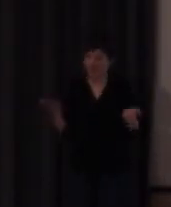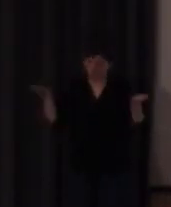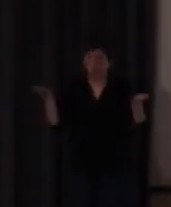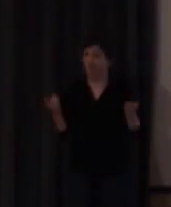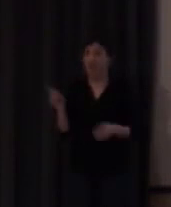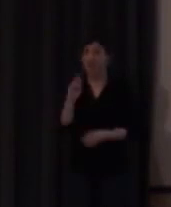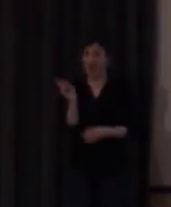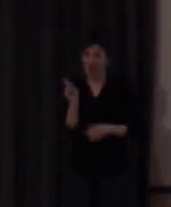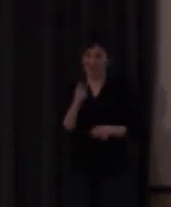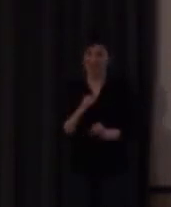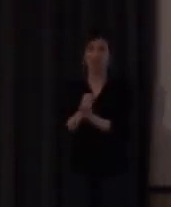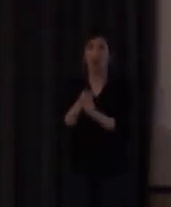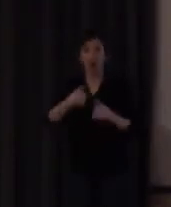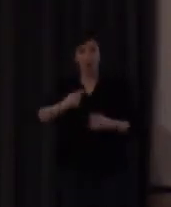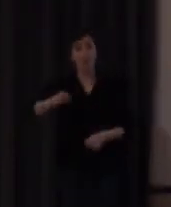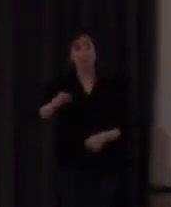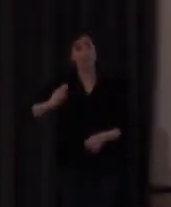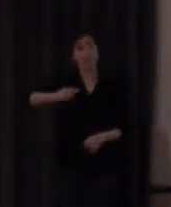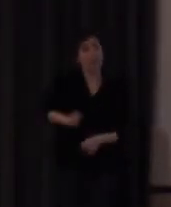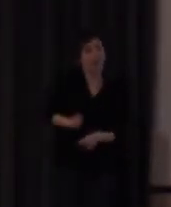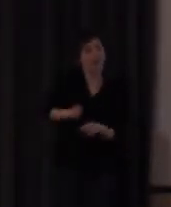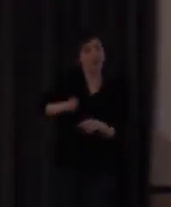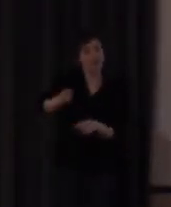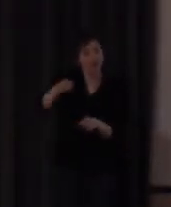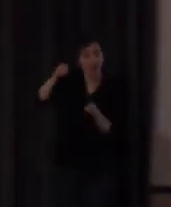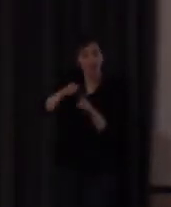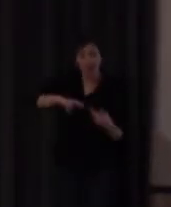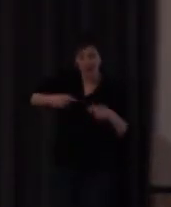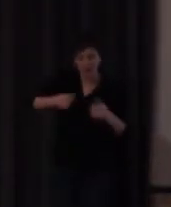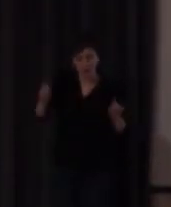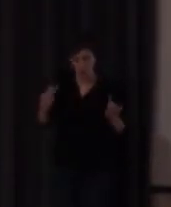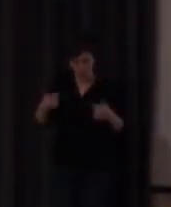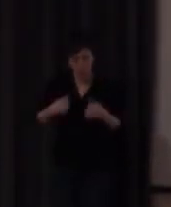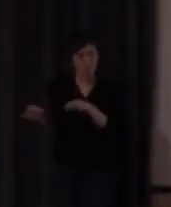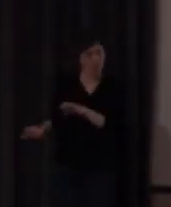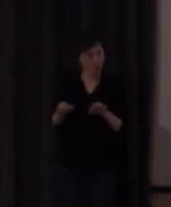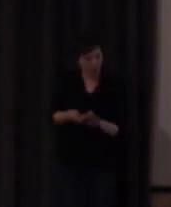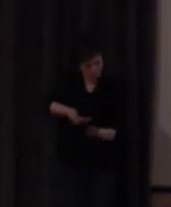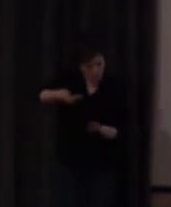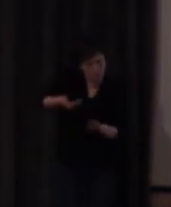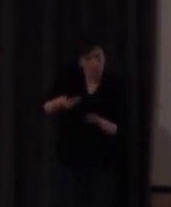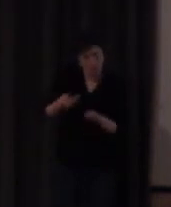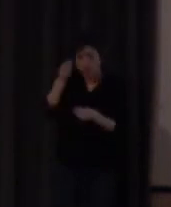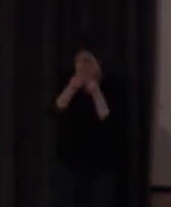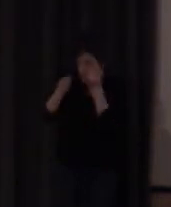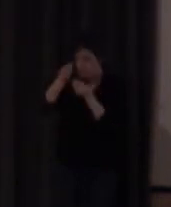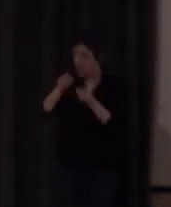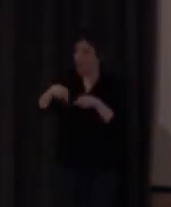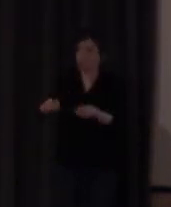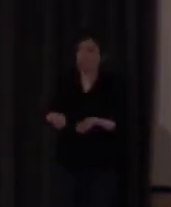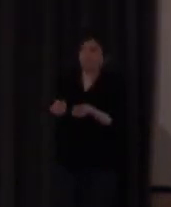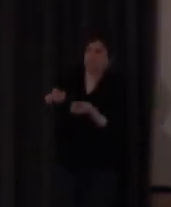tanto no es nuestra tarea a mí no me pagan porque interprete las clases a mí me pagan por prepararme las clases y ofrecerlas